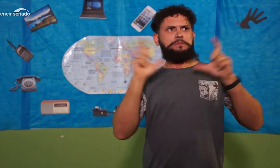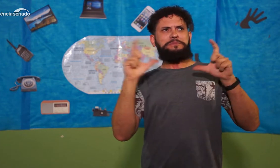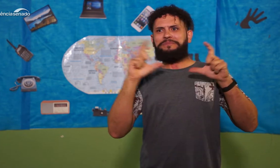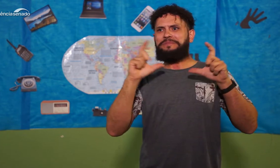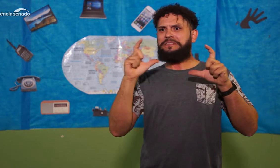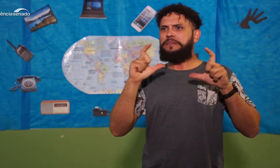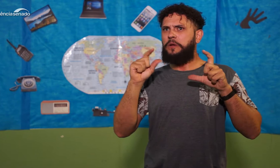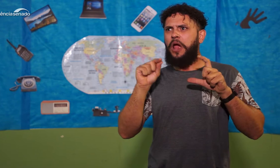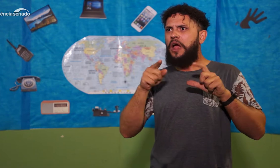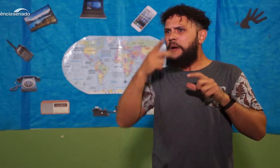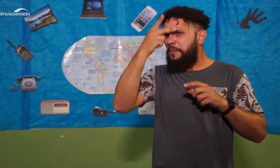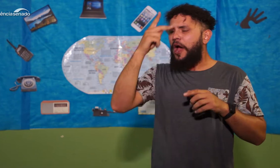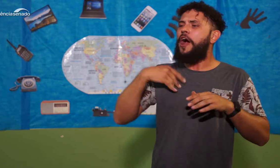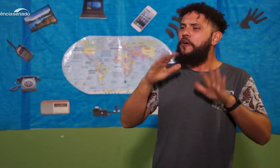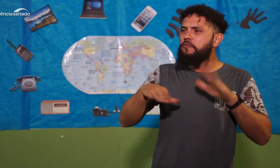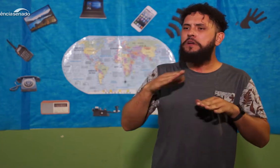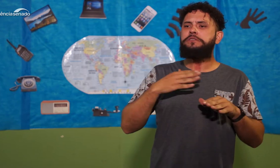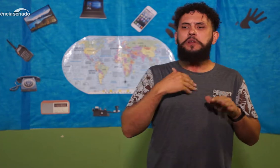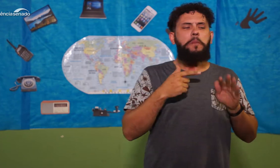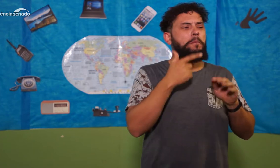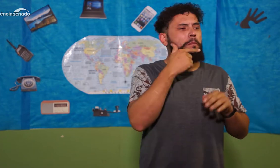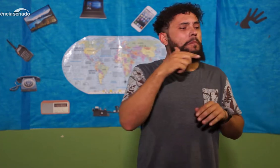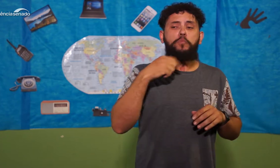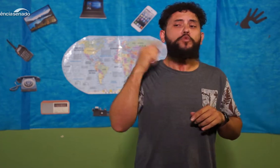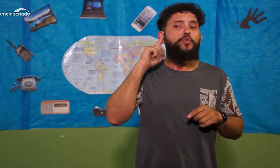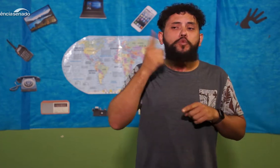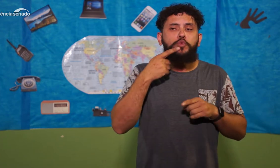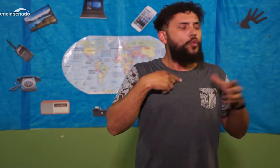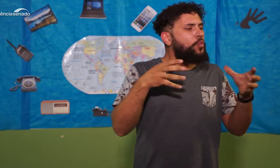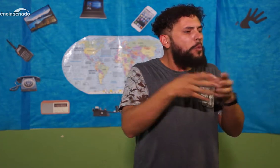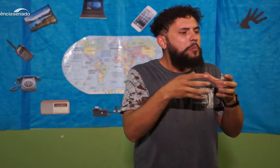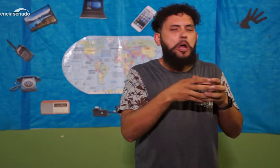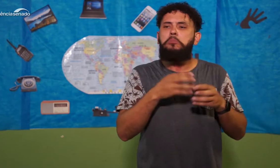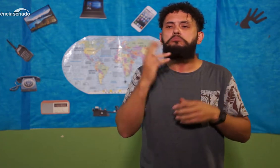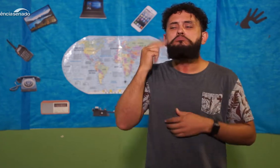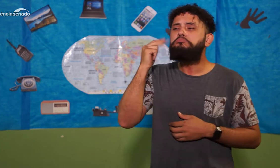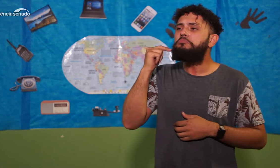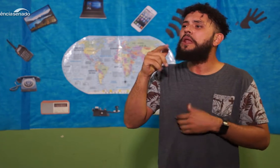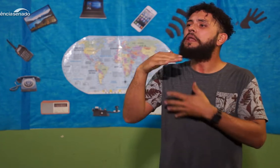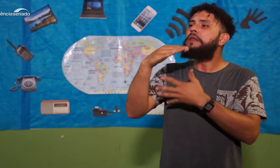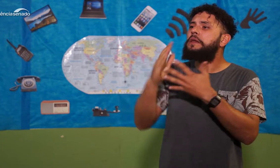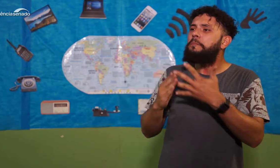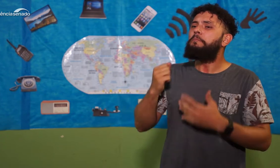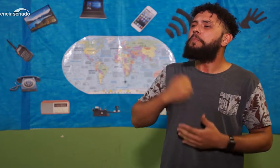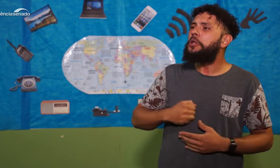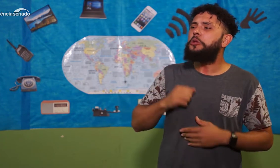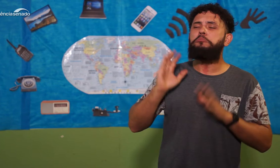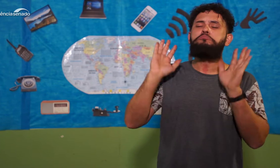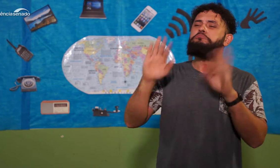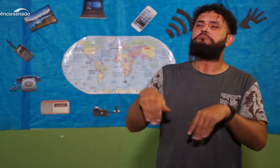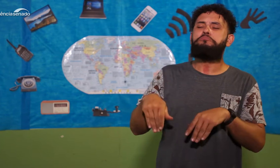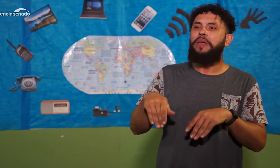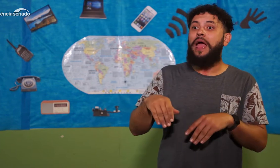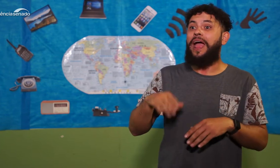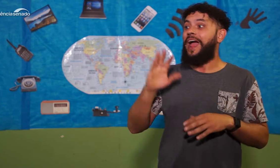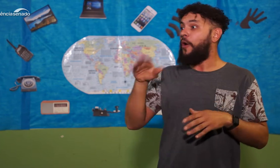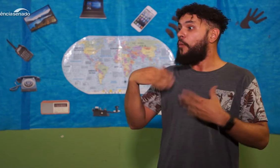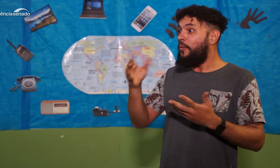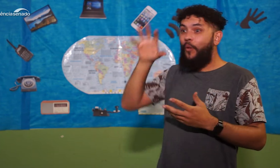Então, só pelo título já impacta os familiares. Então, um surdo que observa esse